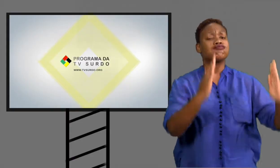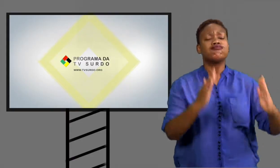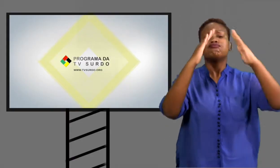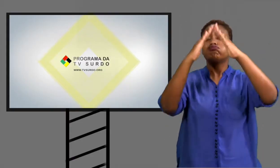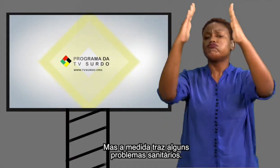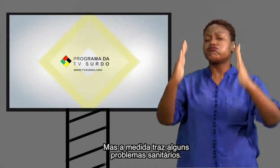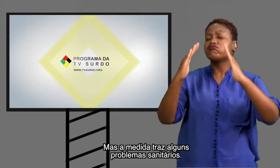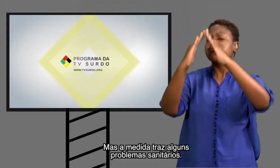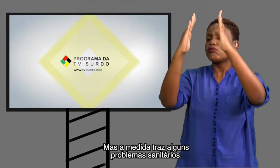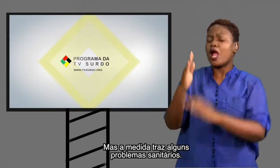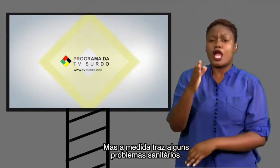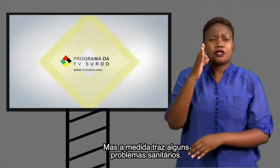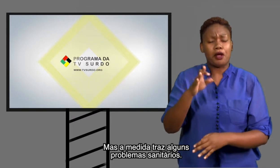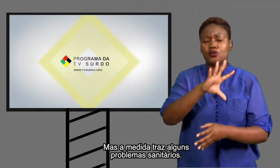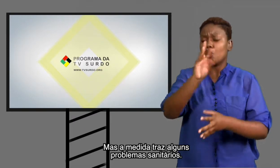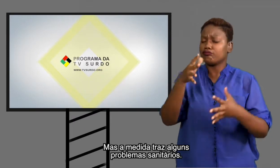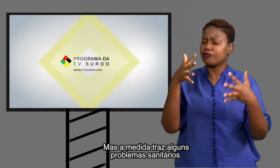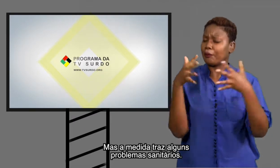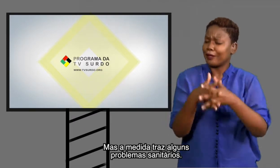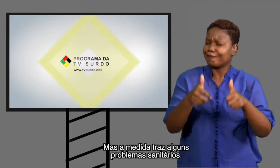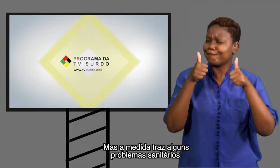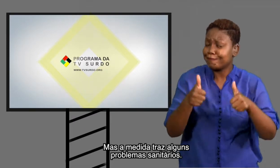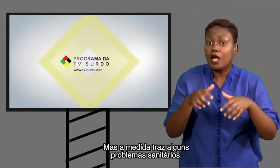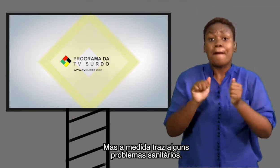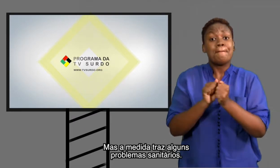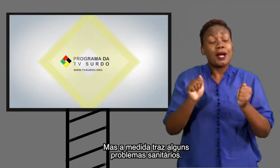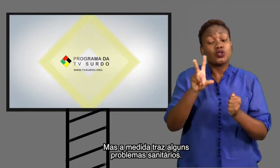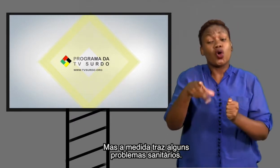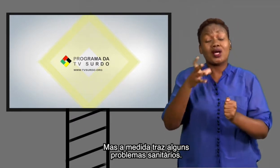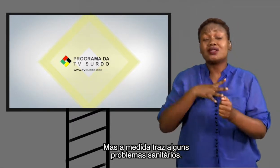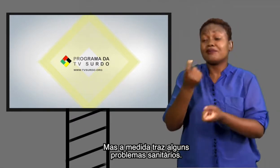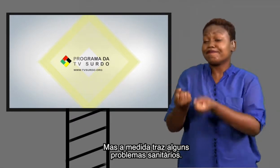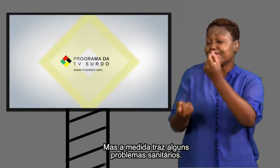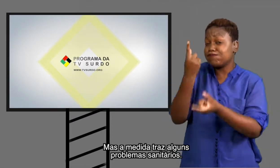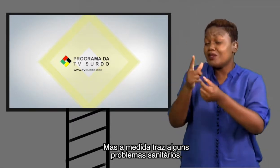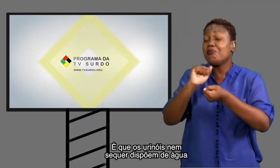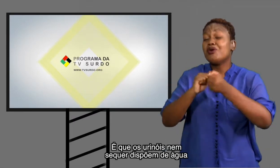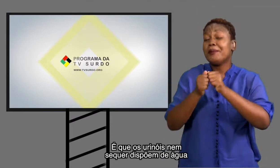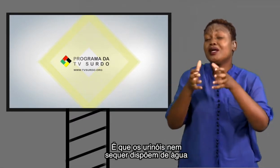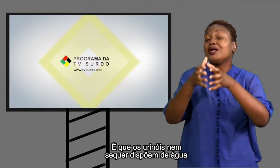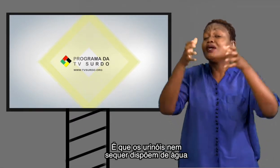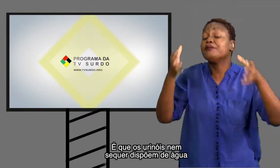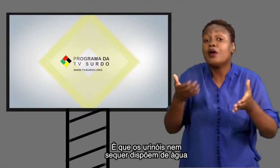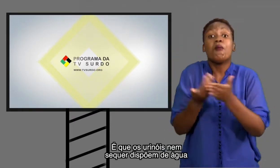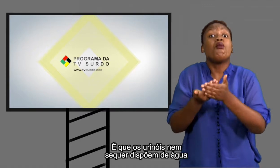Mas a medida traz alguns problemas sanitários. É que os urinóis nem sequer dispõem de água